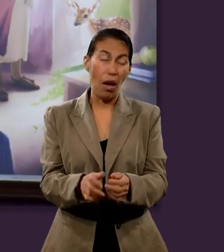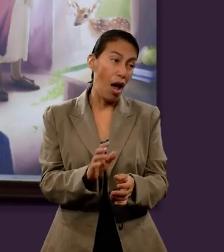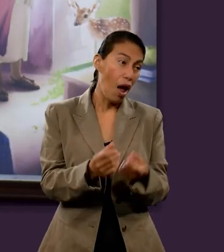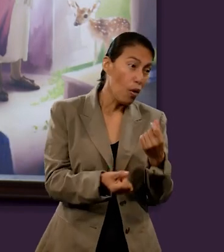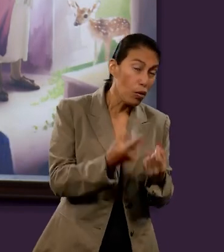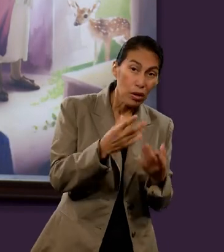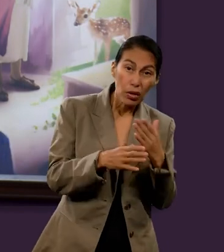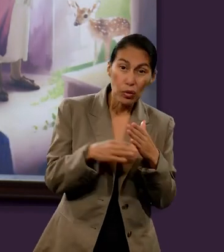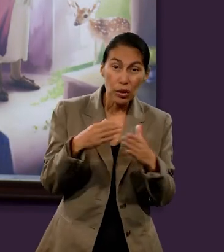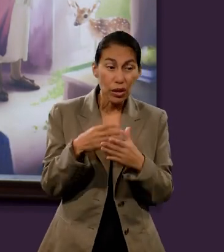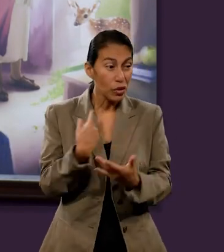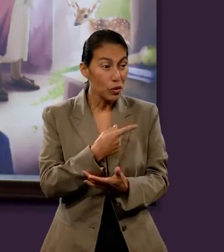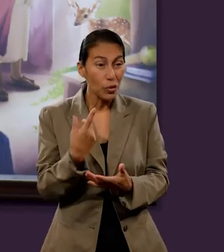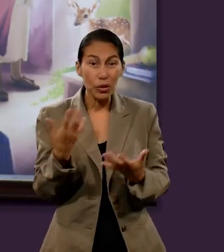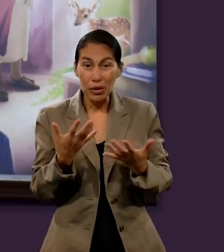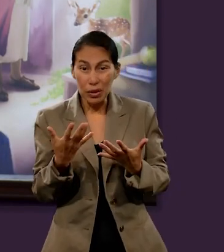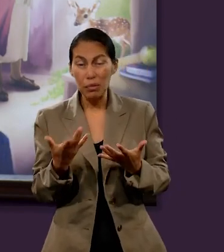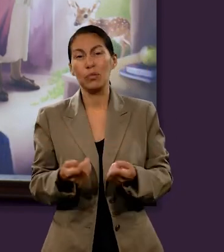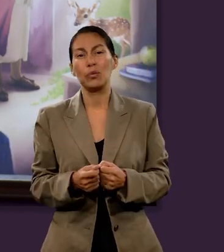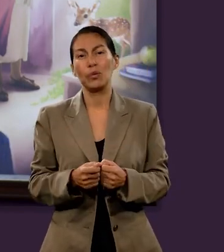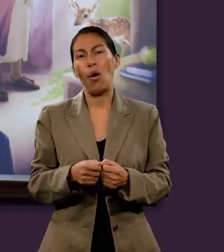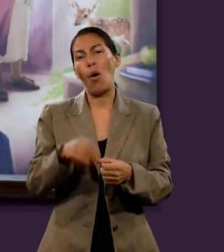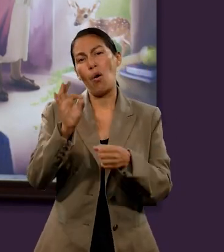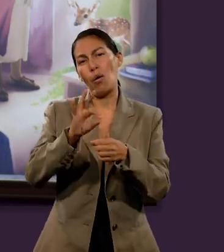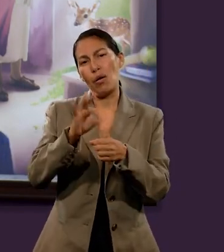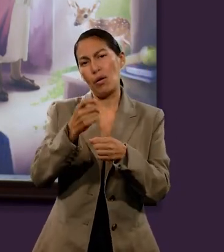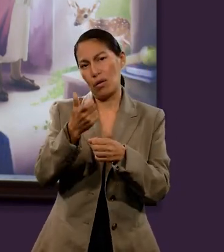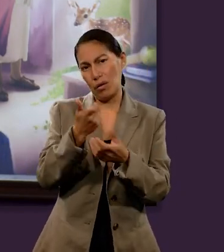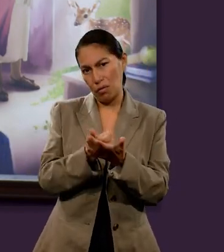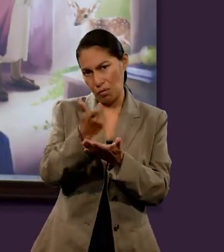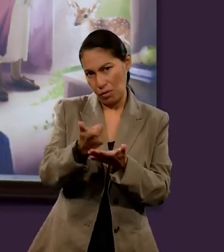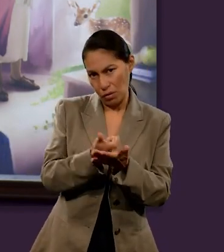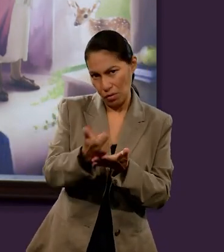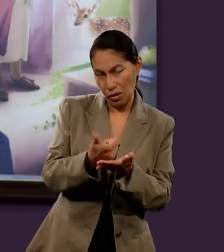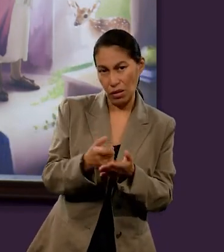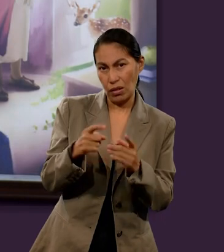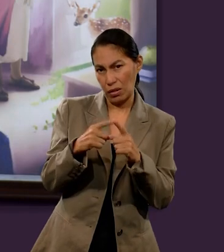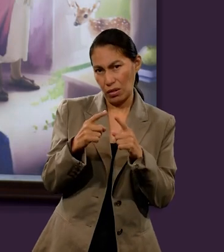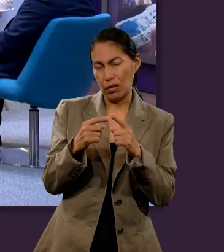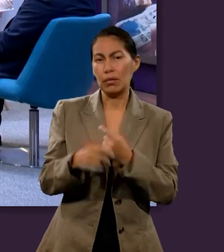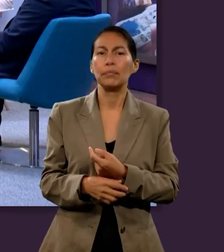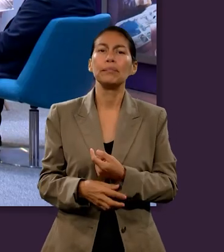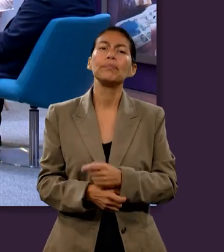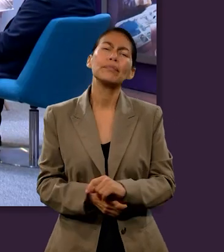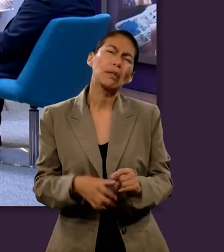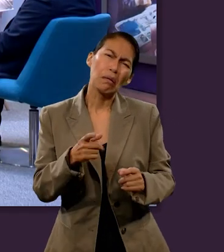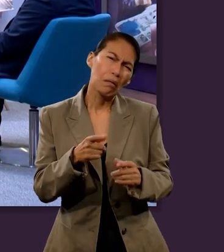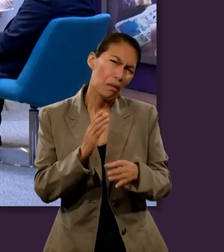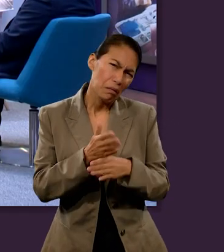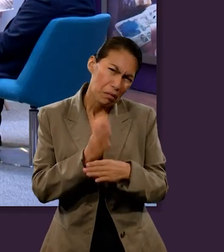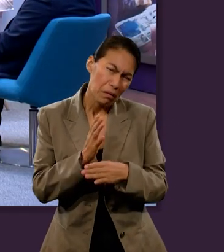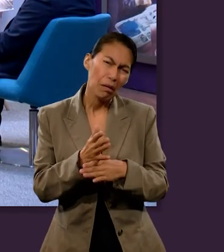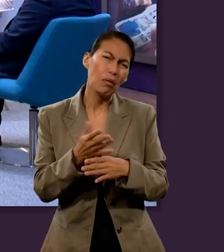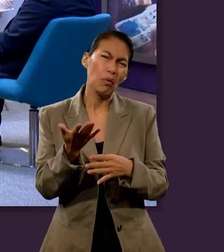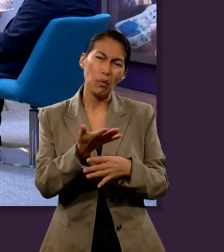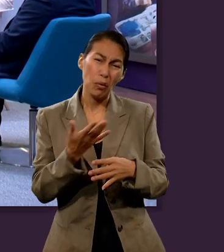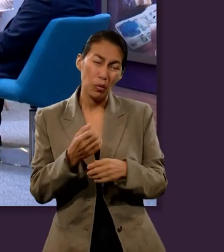en favor de los muertos y también recomiendan limosnas, indulgencias y algunas otras obras de penitencia.